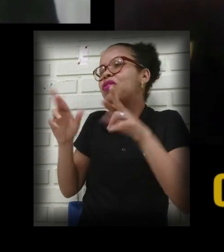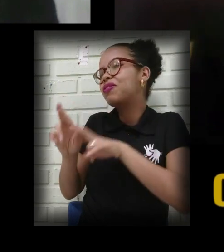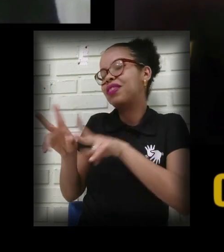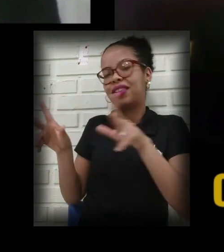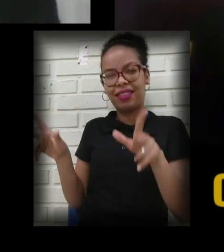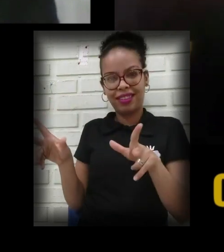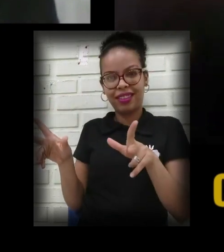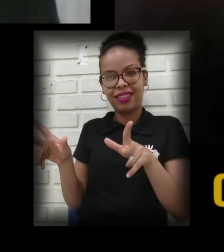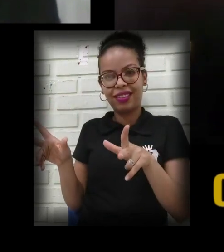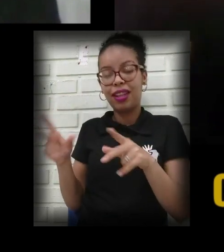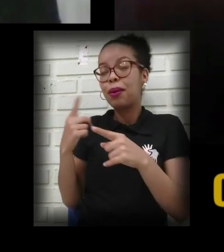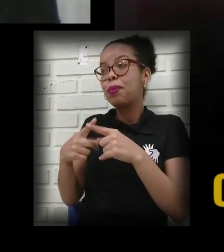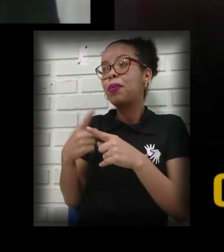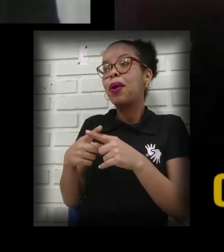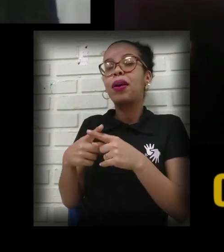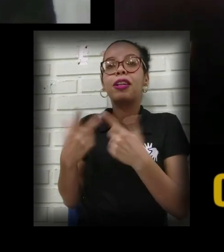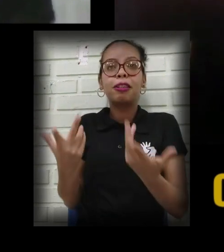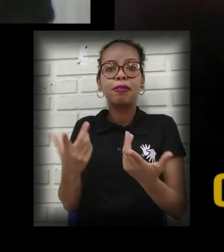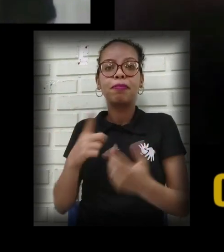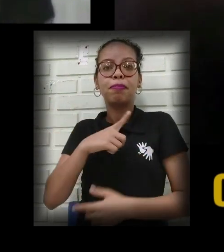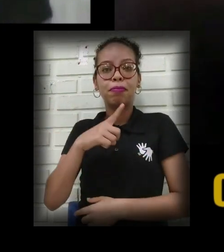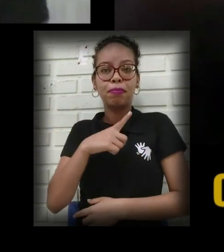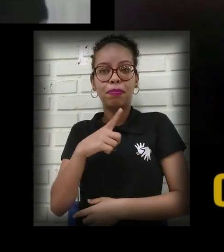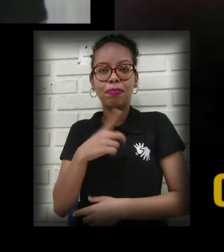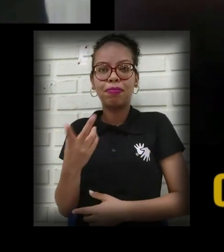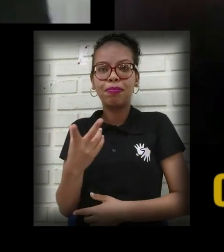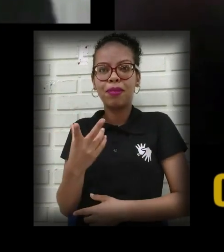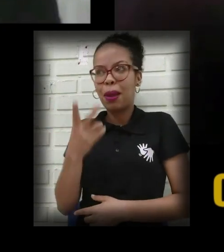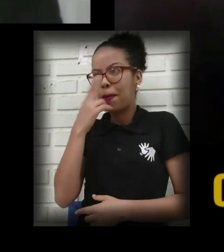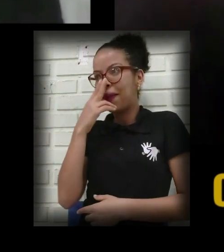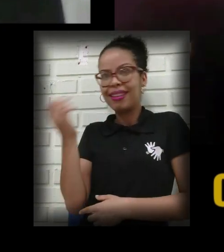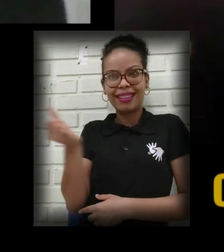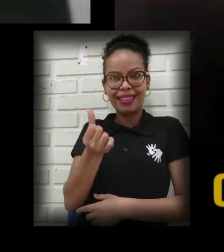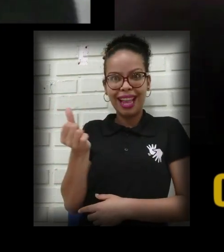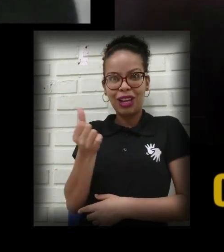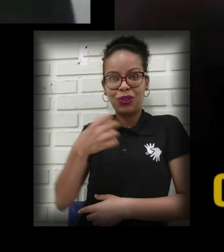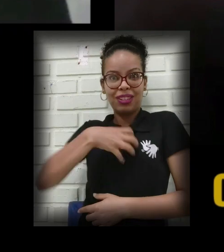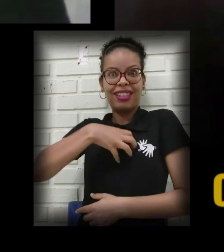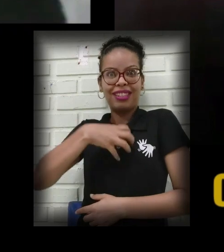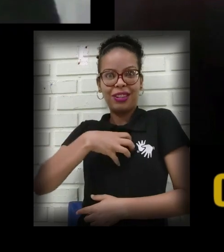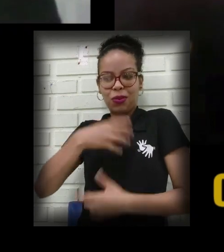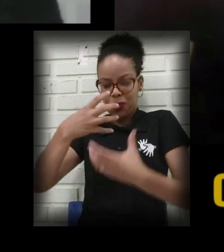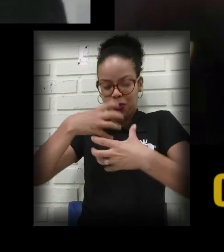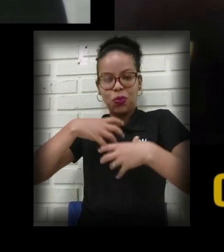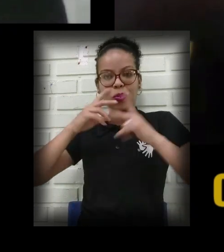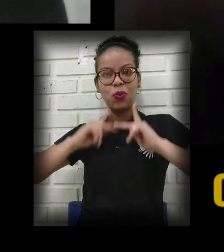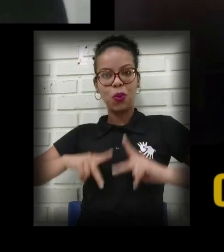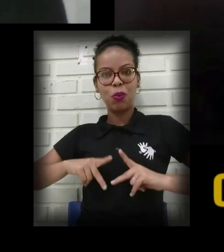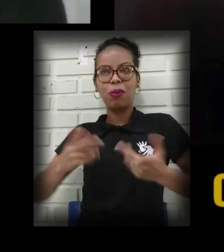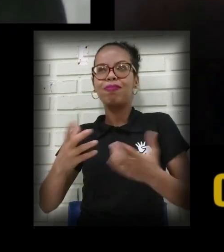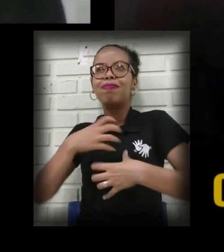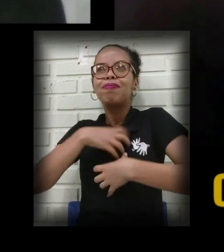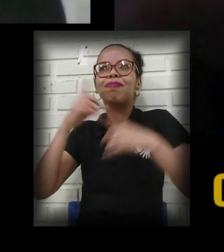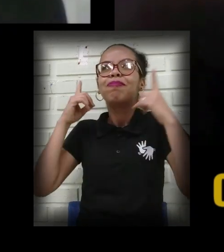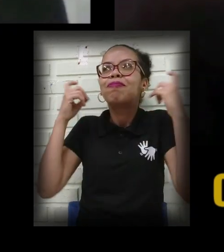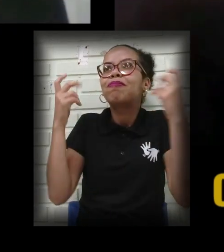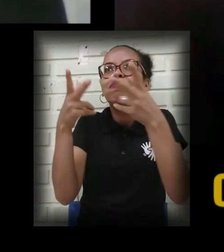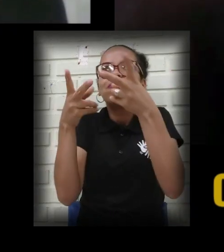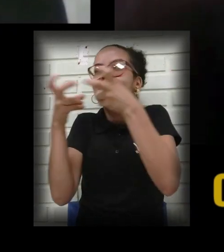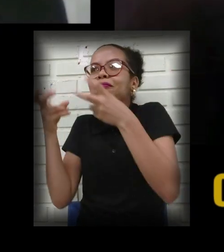uma ativação de um... Eu digo, de um sexto sentido, né? Que é essa capacidade de interpretar. Eu